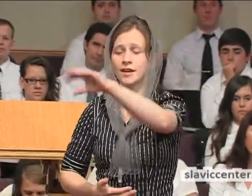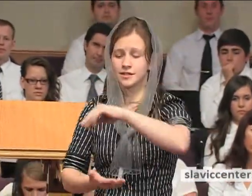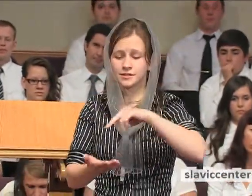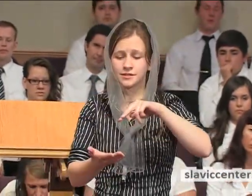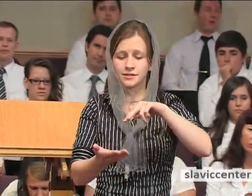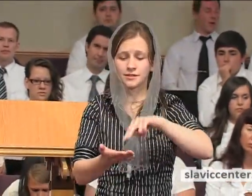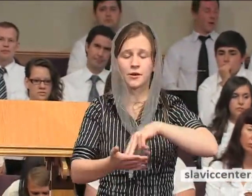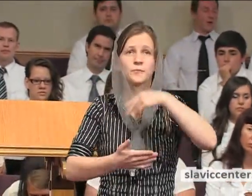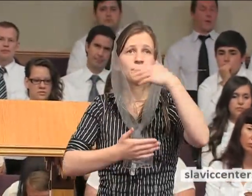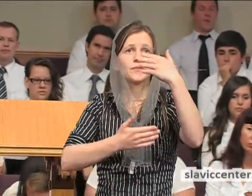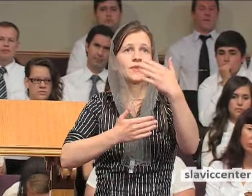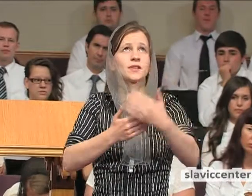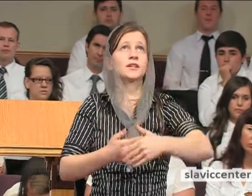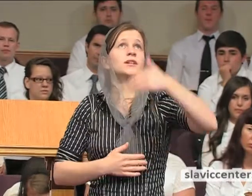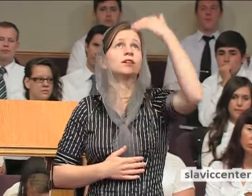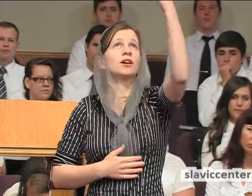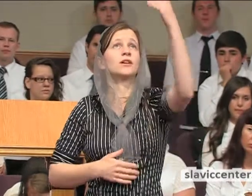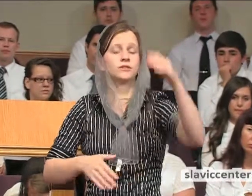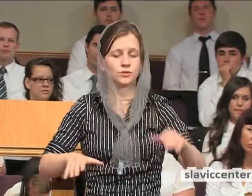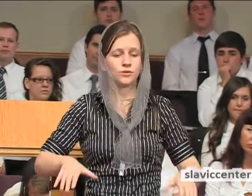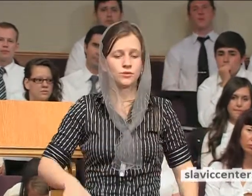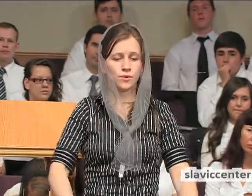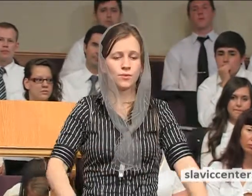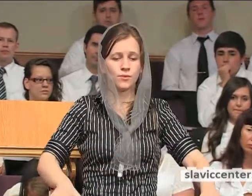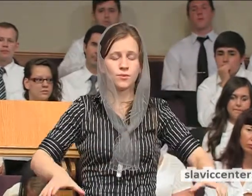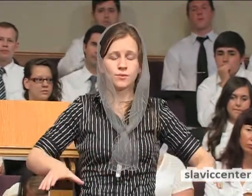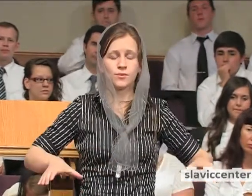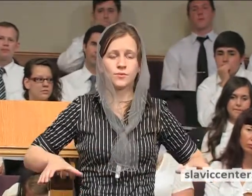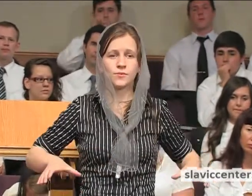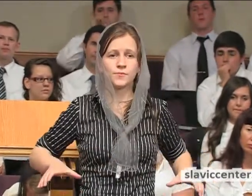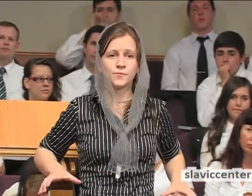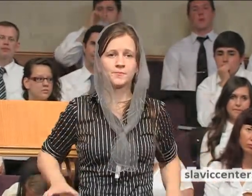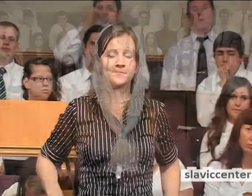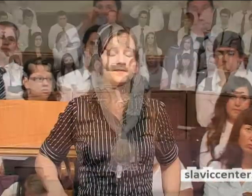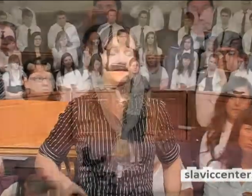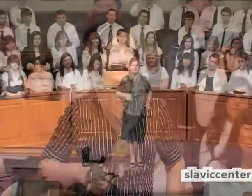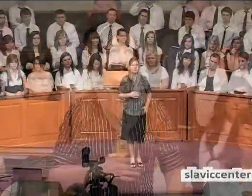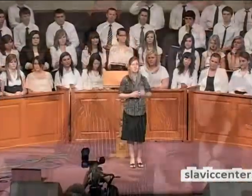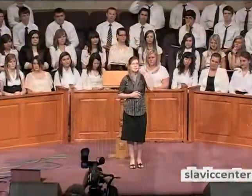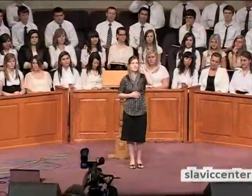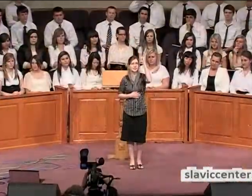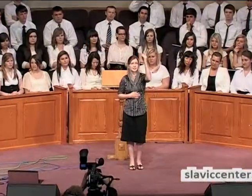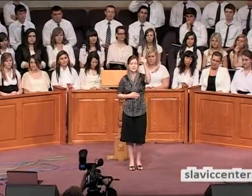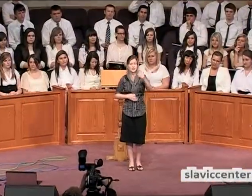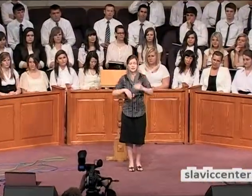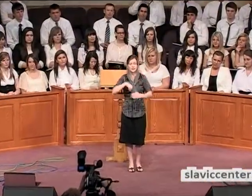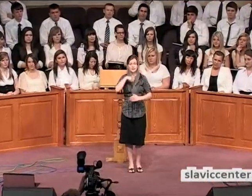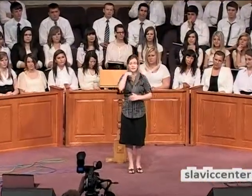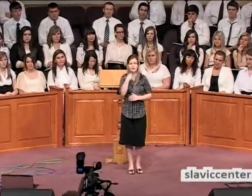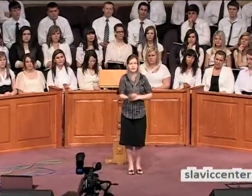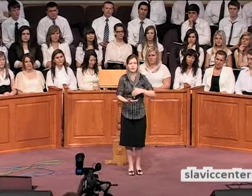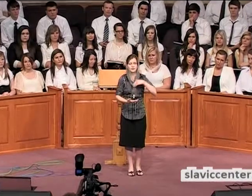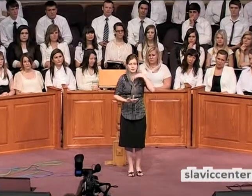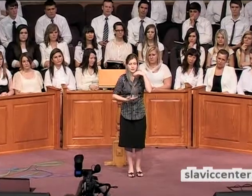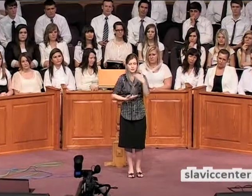предстанут пред Его престолом. И Он зайдет,